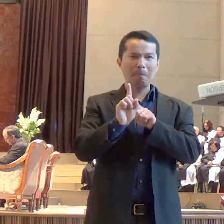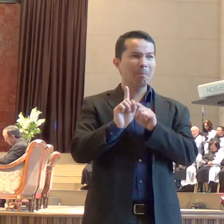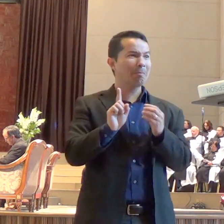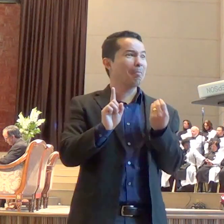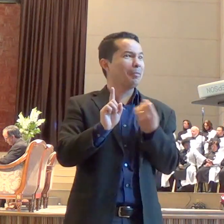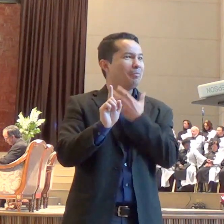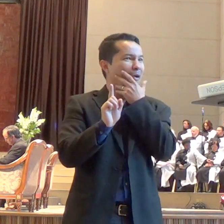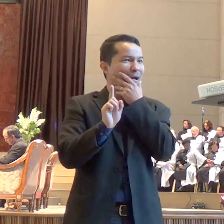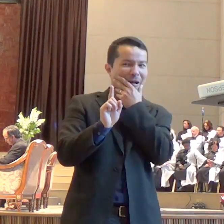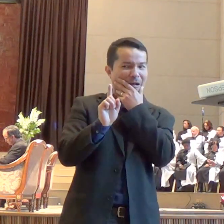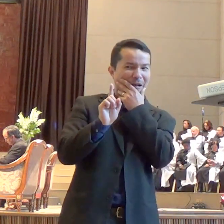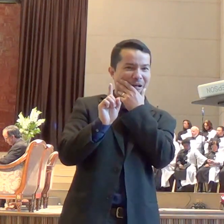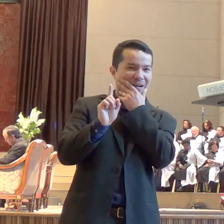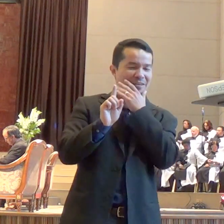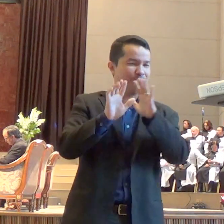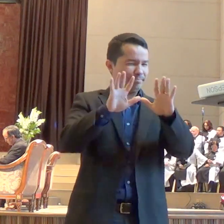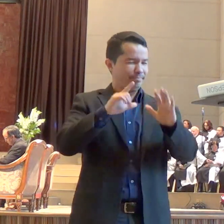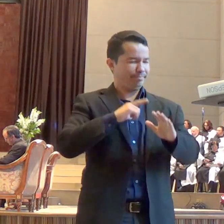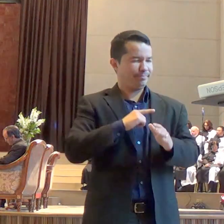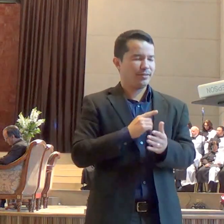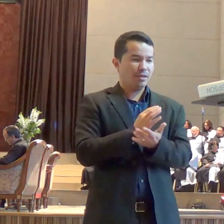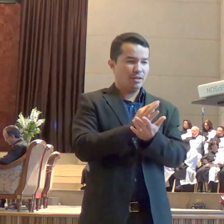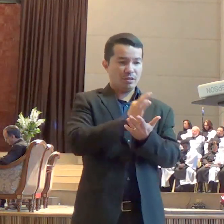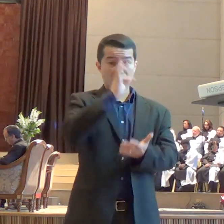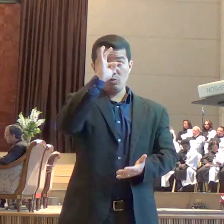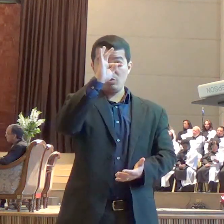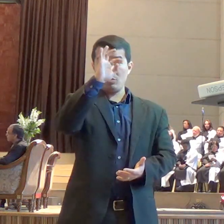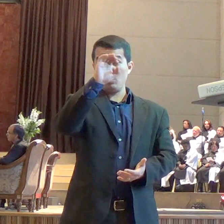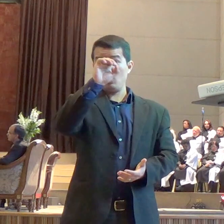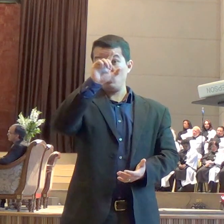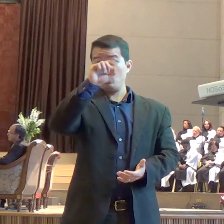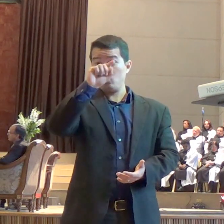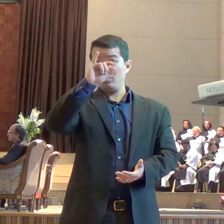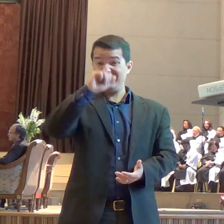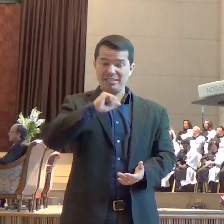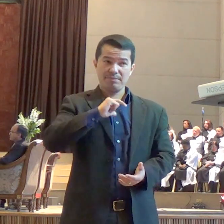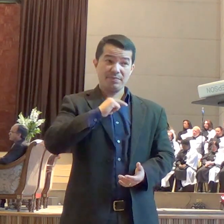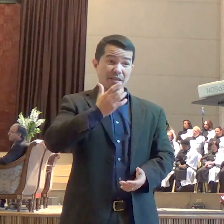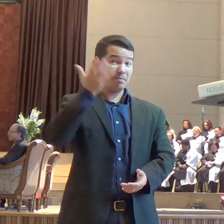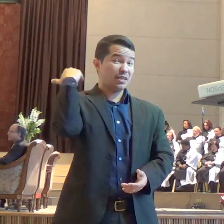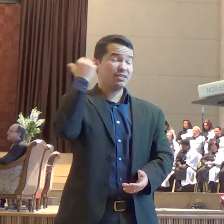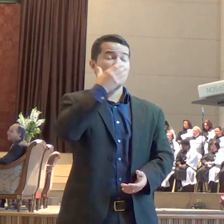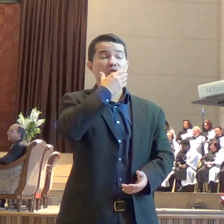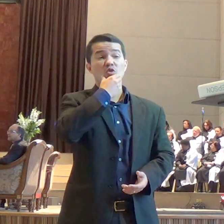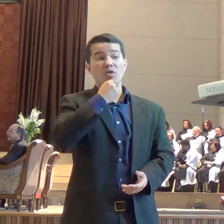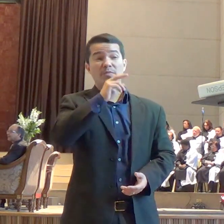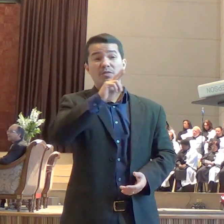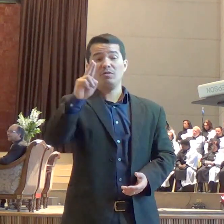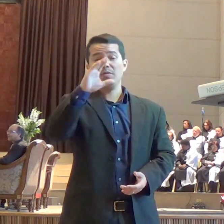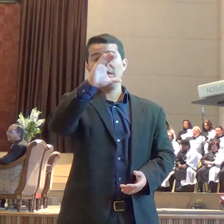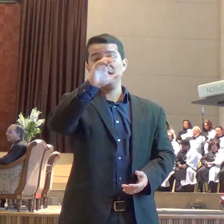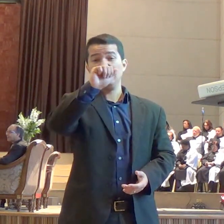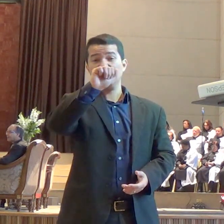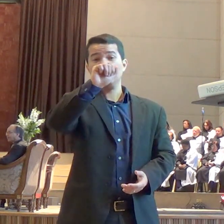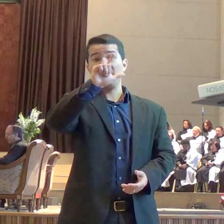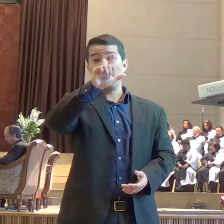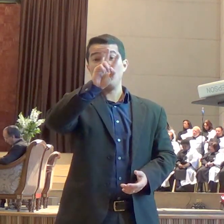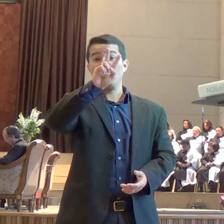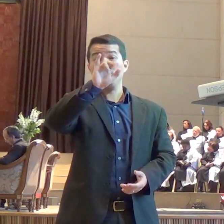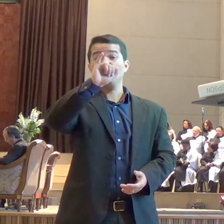encontramos na teologia veio de Calvino. Os anjos são os distribuidores e